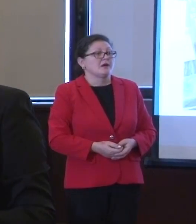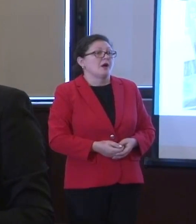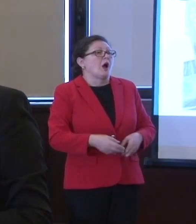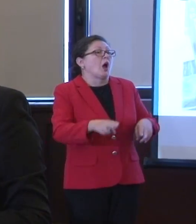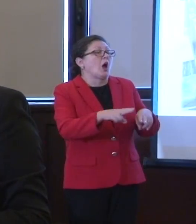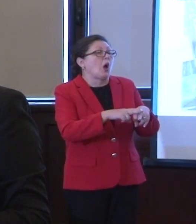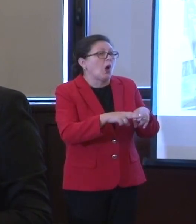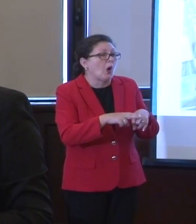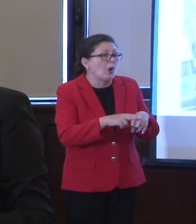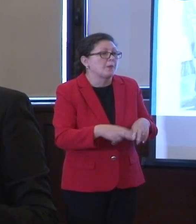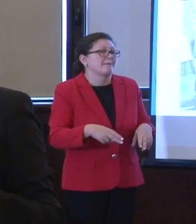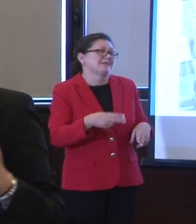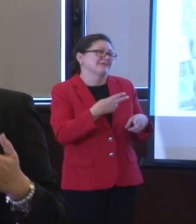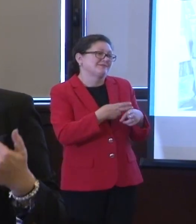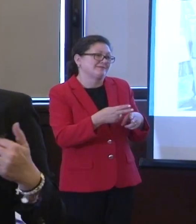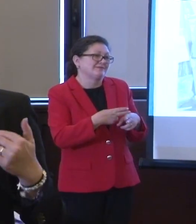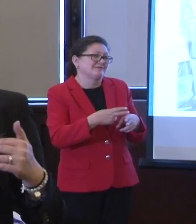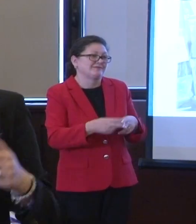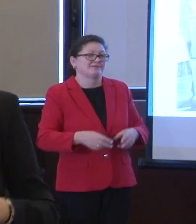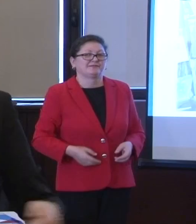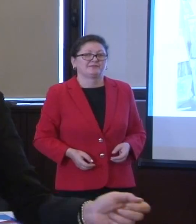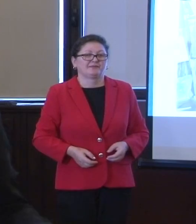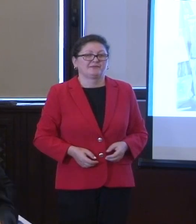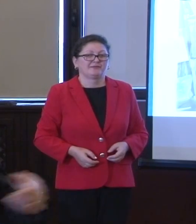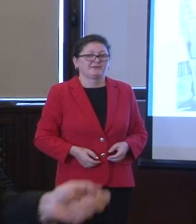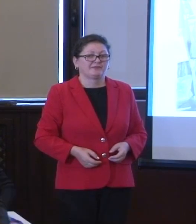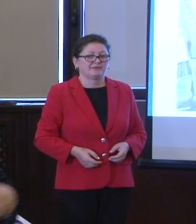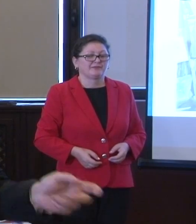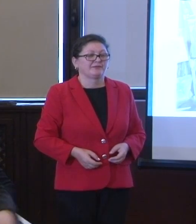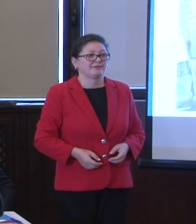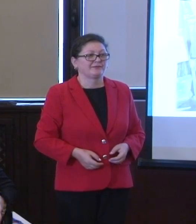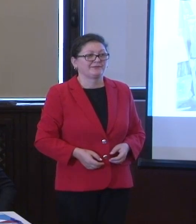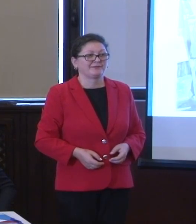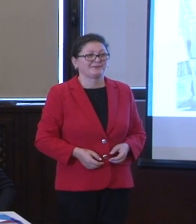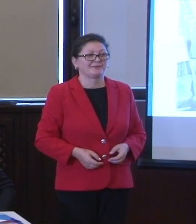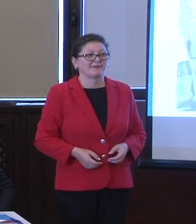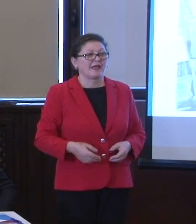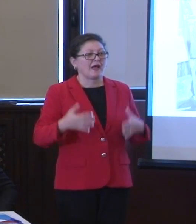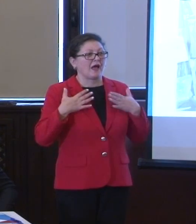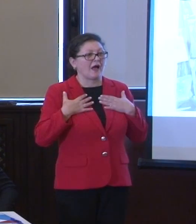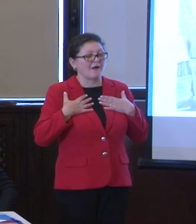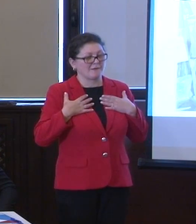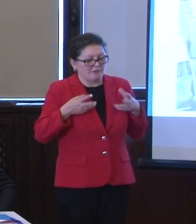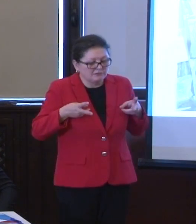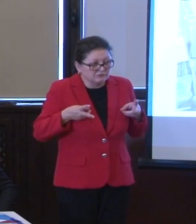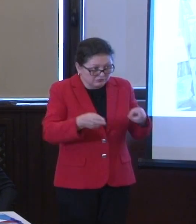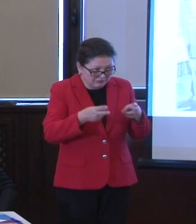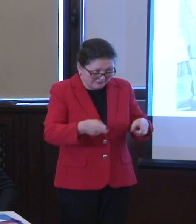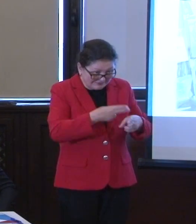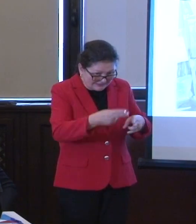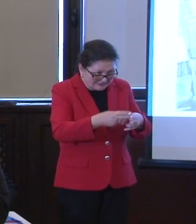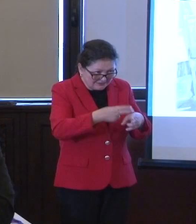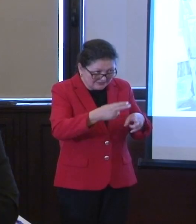nu-i treabă ușoară. Și vă spun ca om care am tăiat la răziciu. Am tăiat, am tăiat, am tăiat, și după ce am plecat ce-am făcut curățenie,